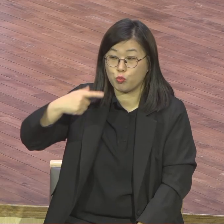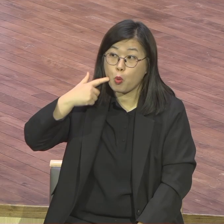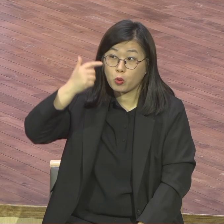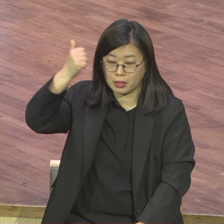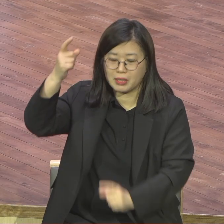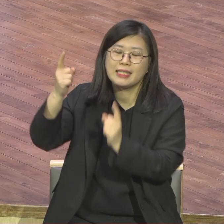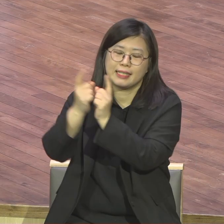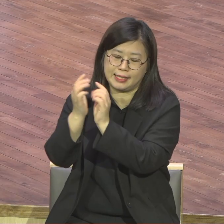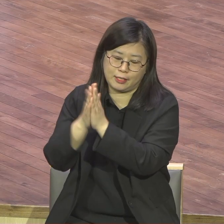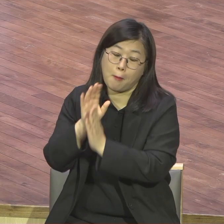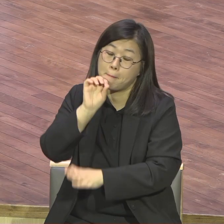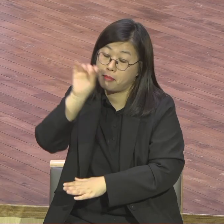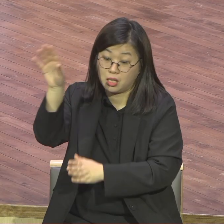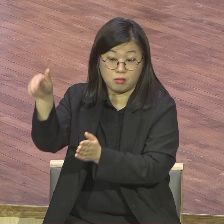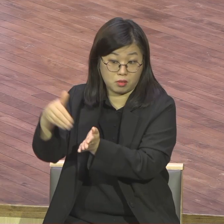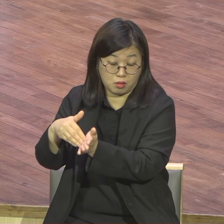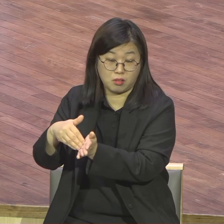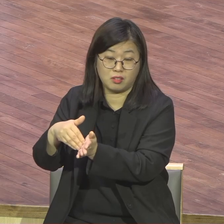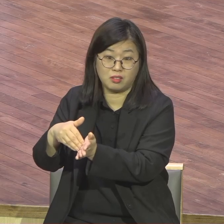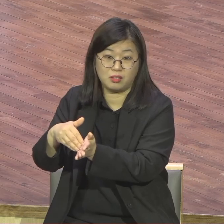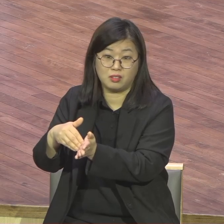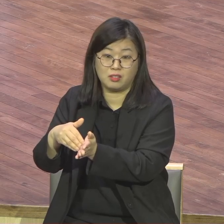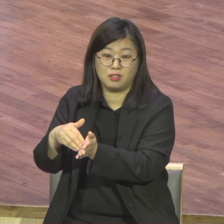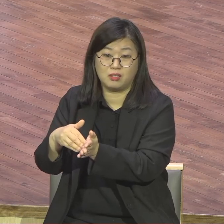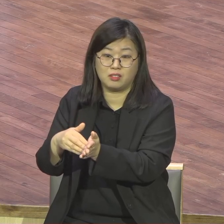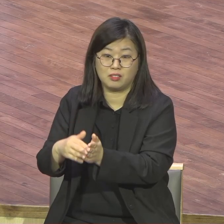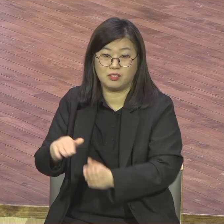유모사님 또 내 이렇게 했는데 유모사님 또 이렇게 해라.